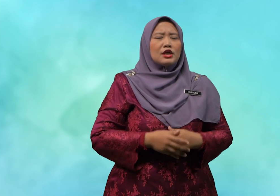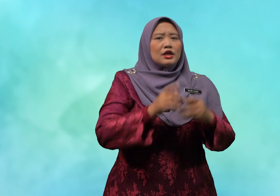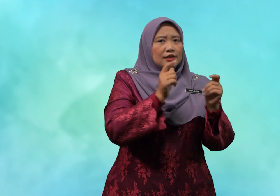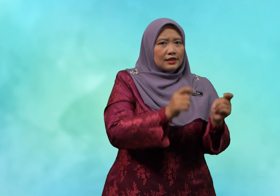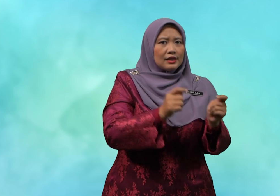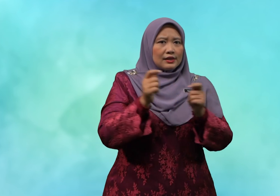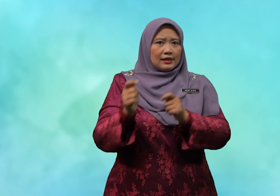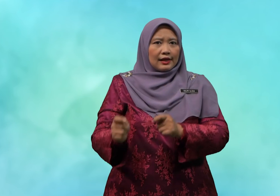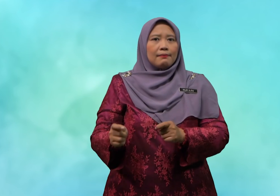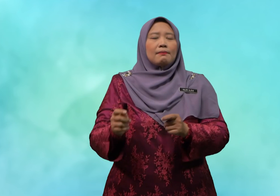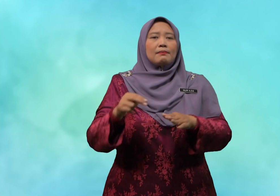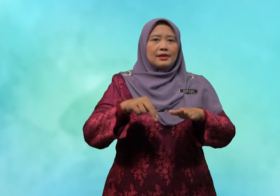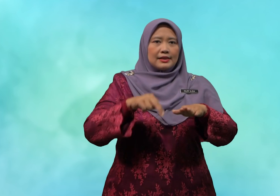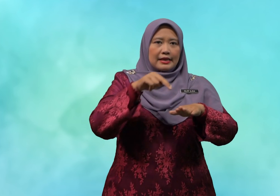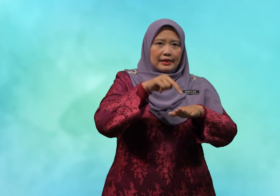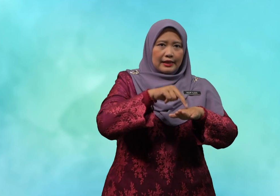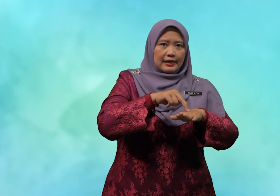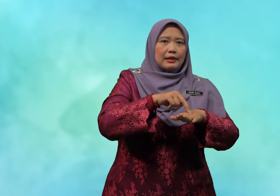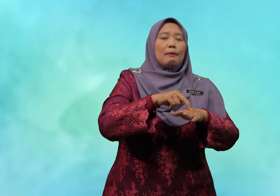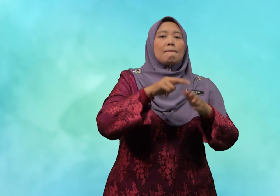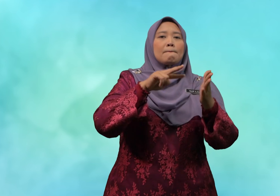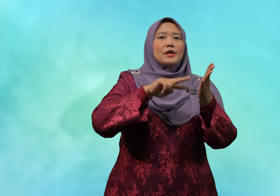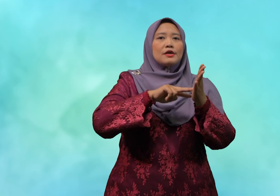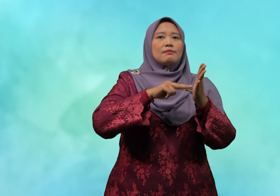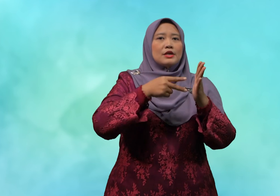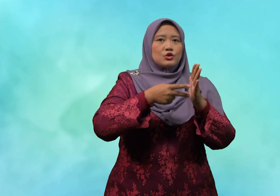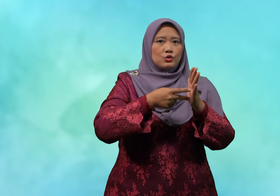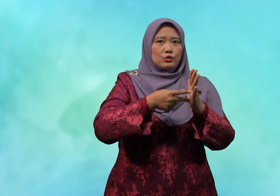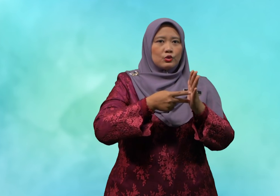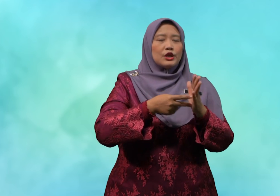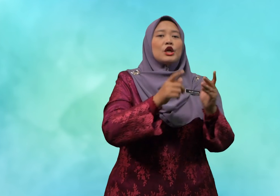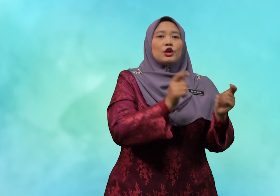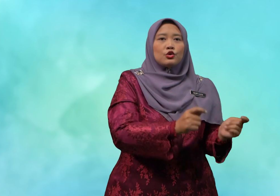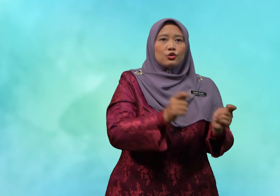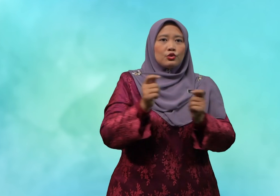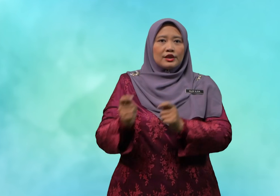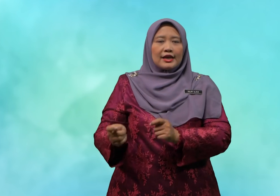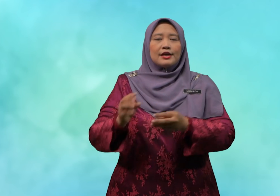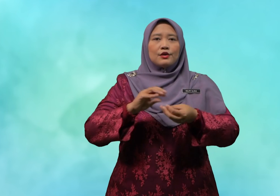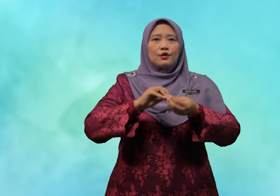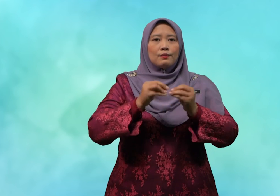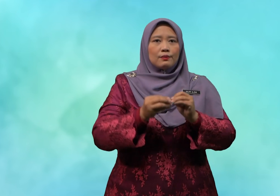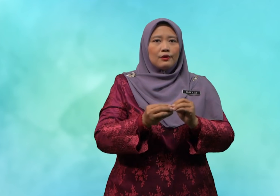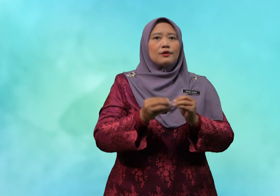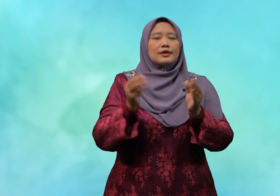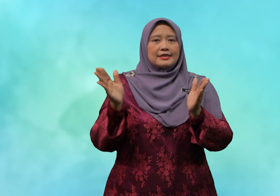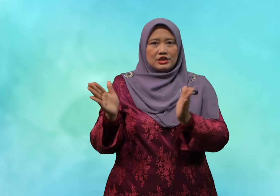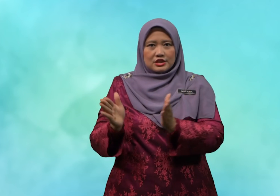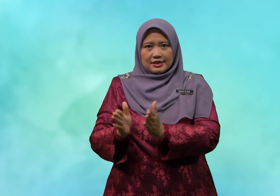tertib menaik bermaksud turutan nombor kecil